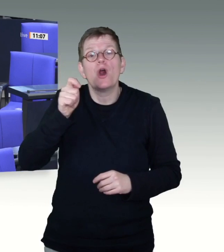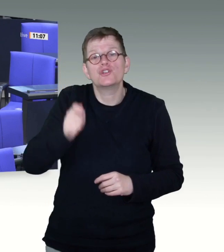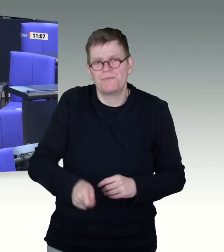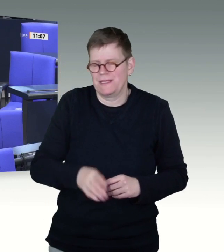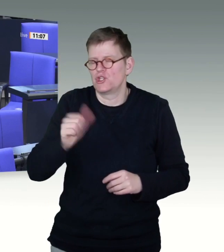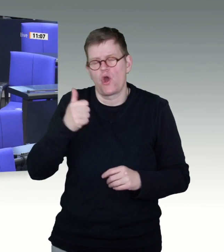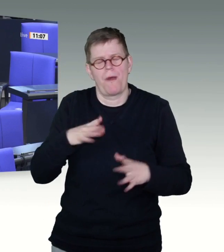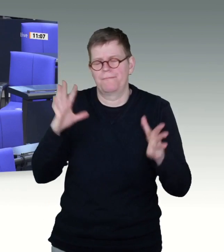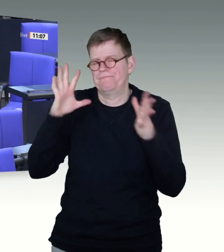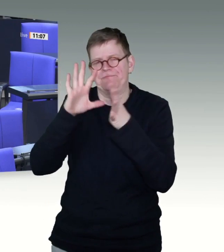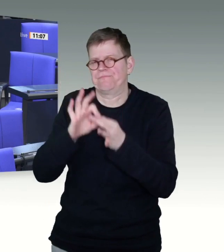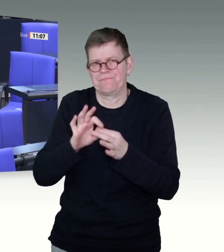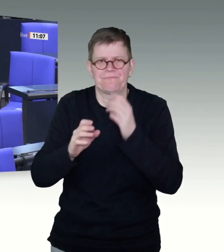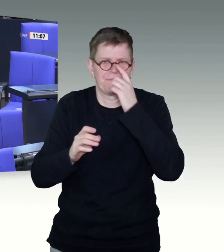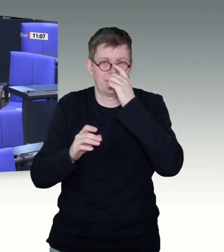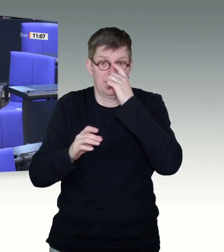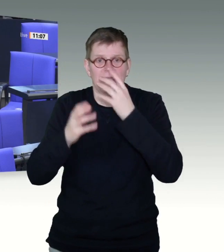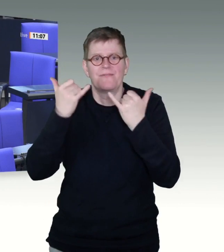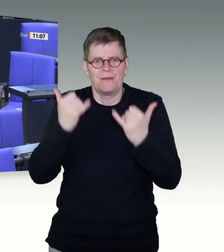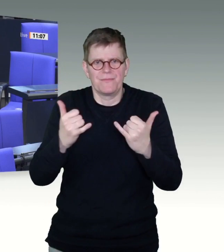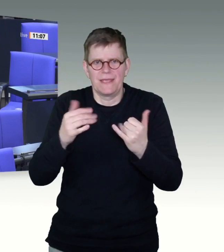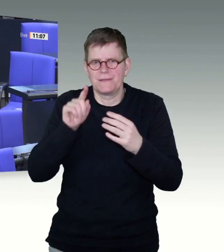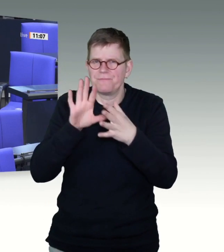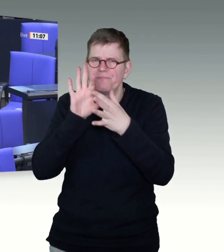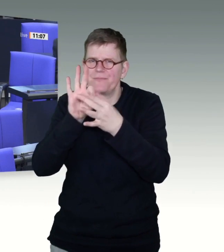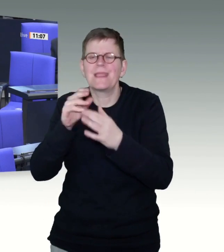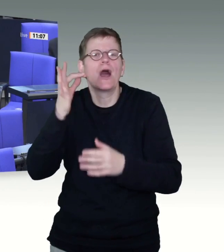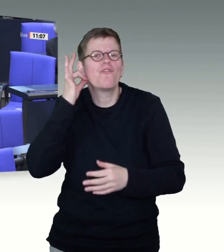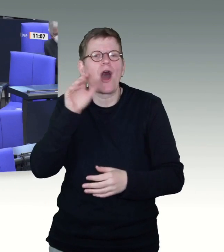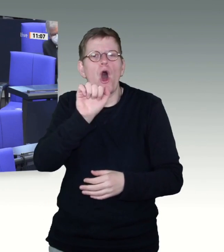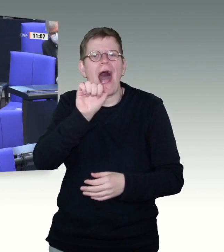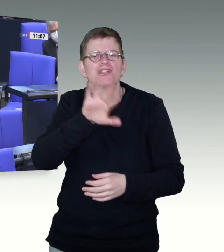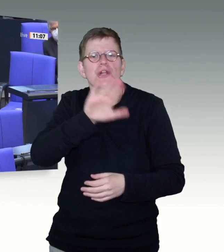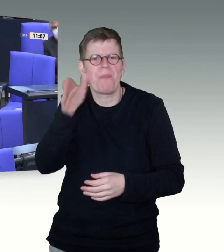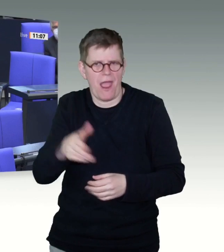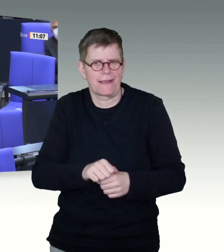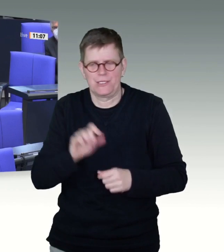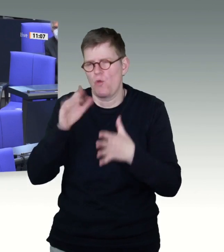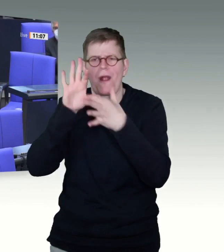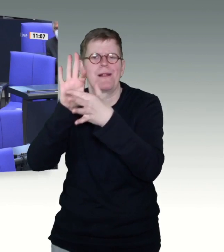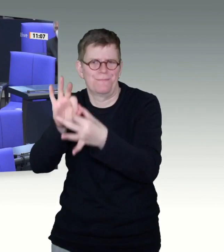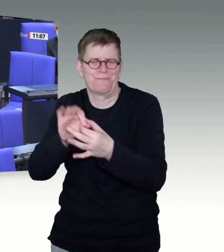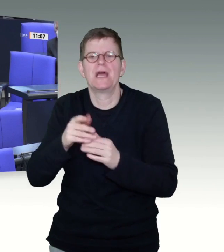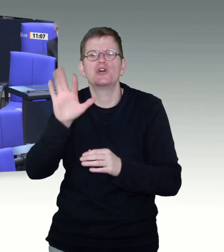etwas geändert mit der Impfdosierung. Und es ist so, dass der